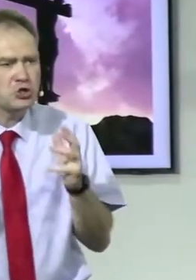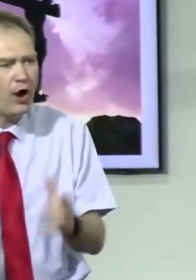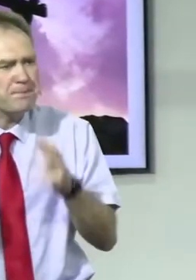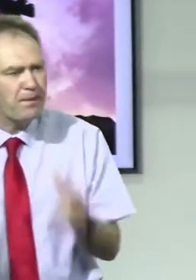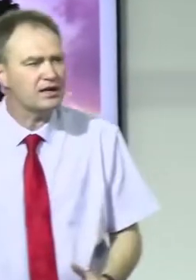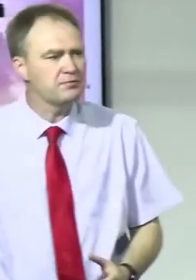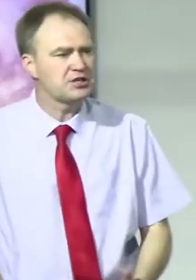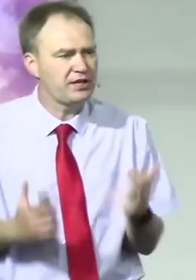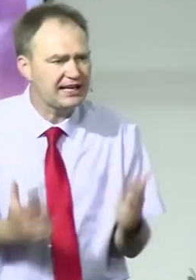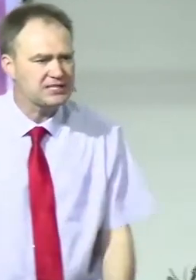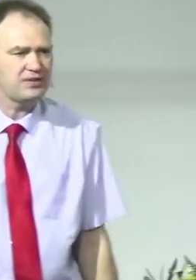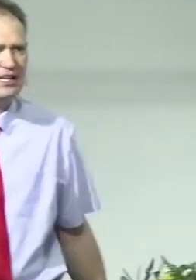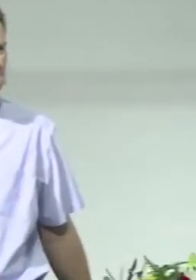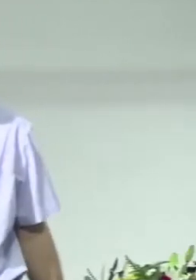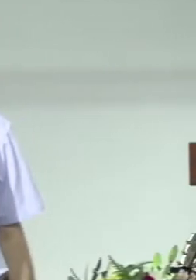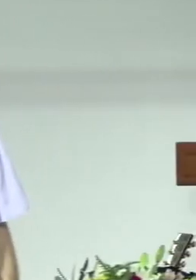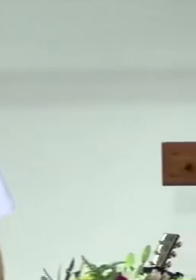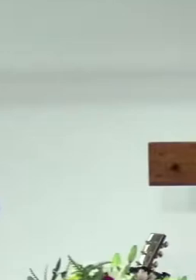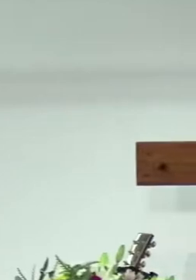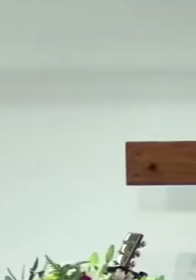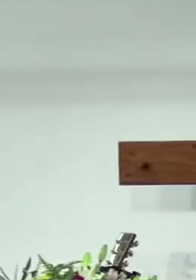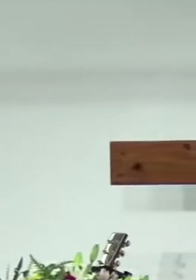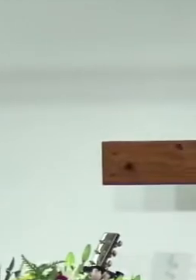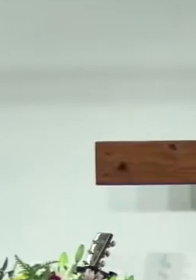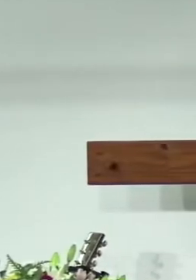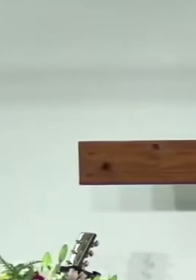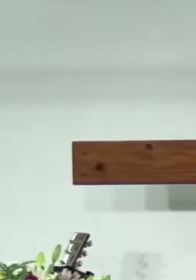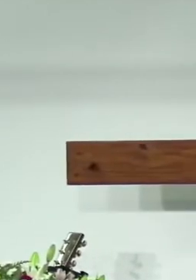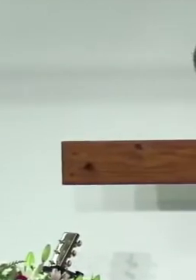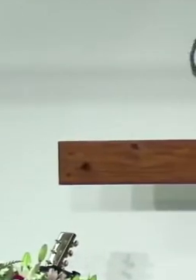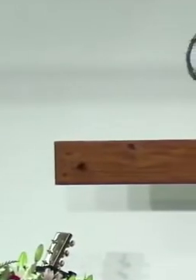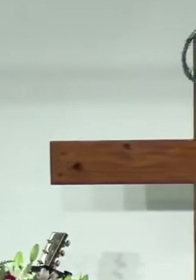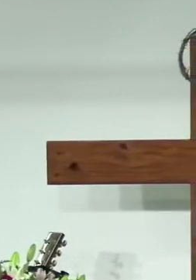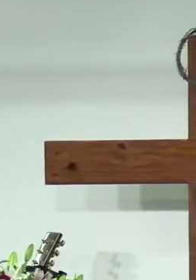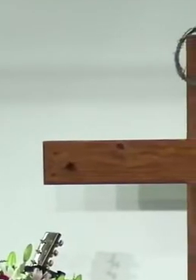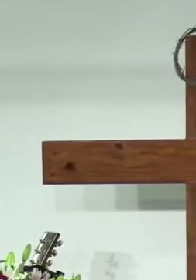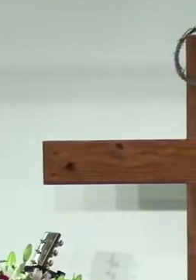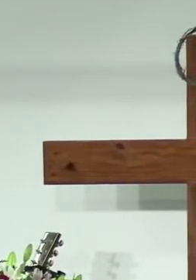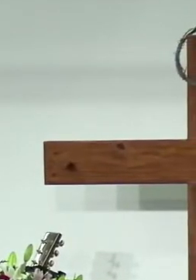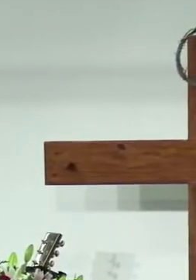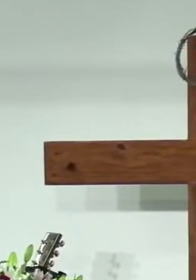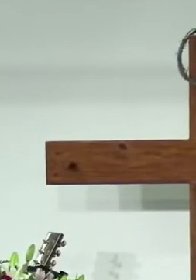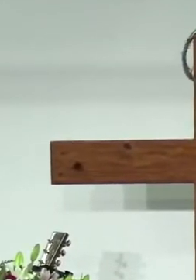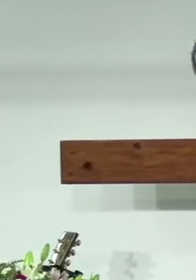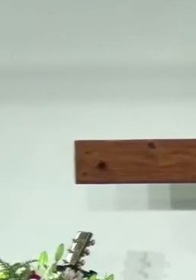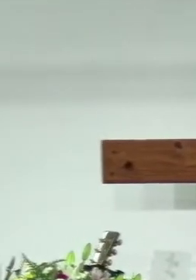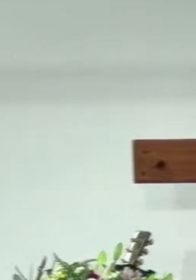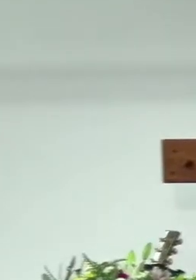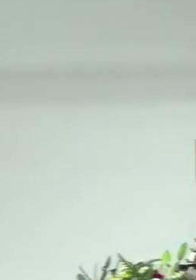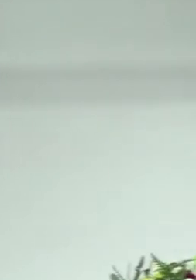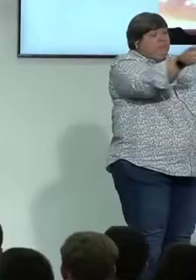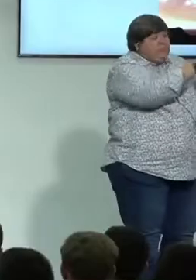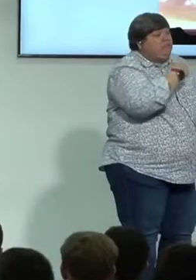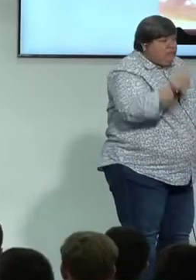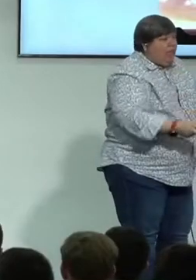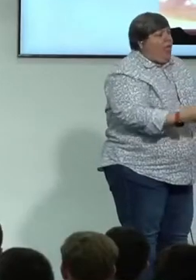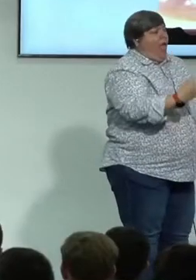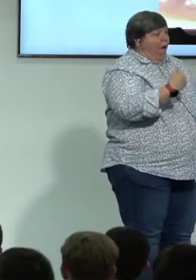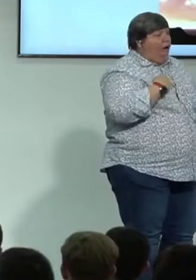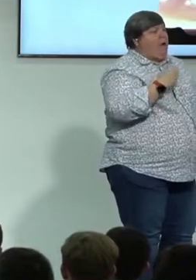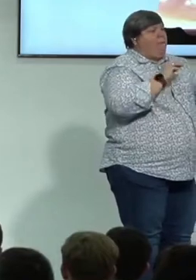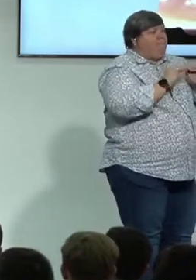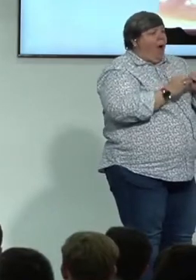verlede, en die pakkie, moet jy vir die kruis van die heren Jesus kom sê, en sê, ek maak my los, sê gau saam met my, 1, 2, 3, ek maak my